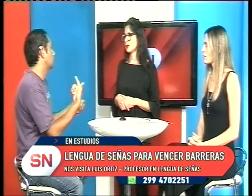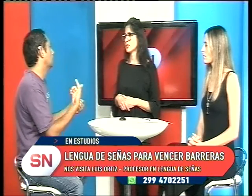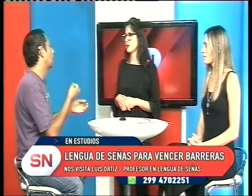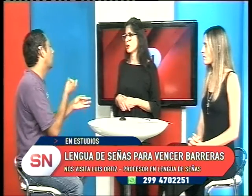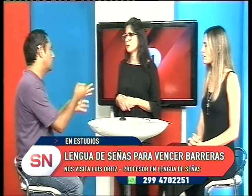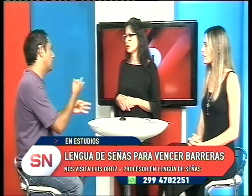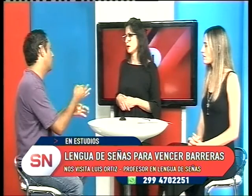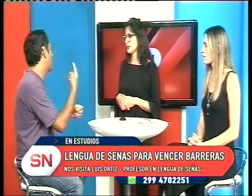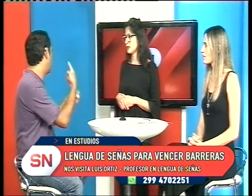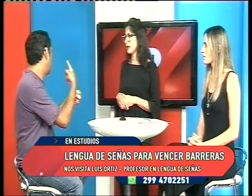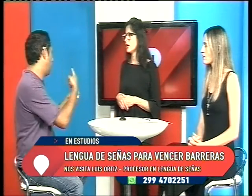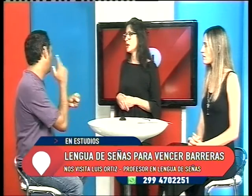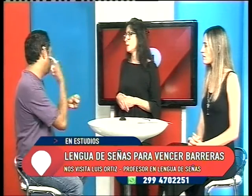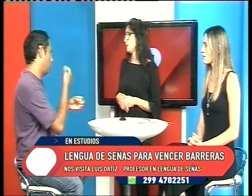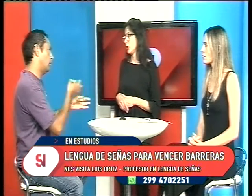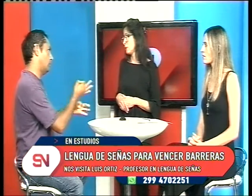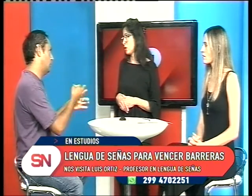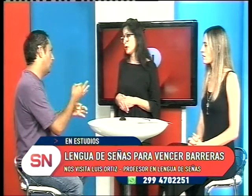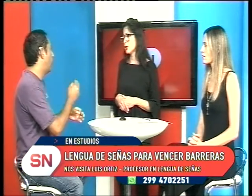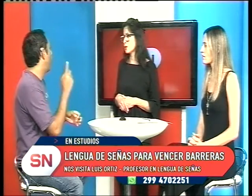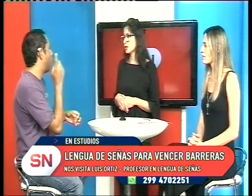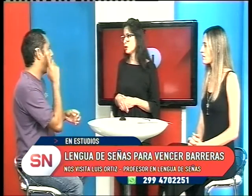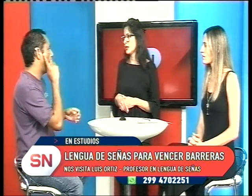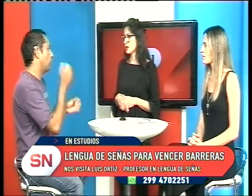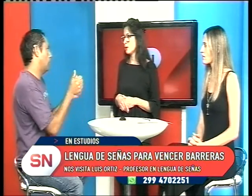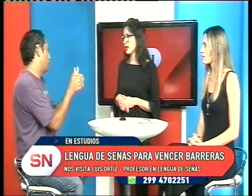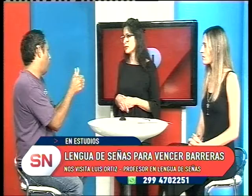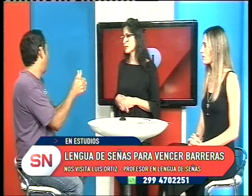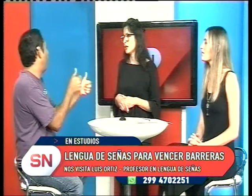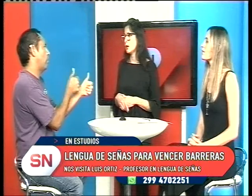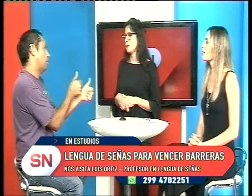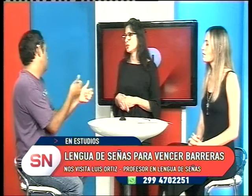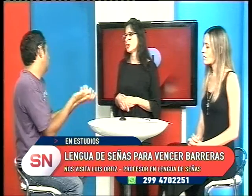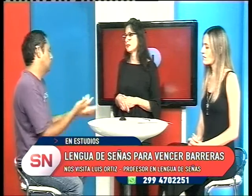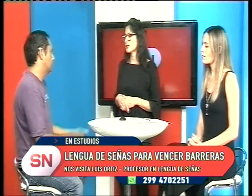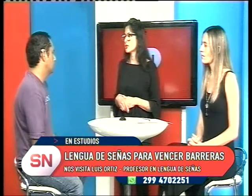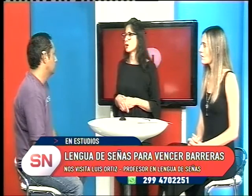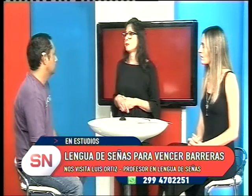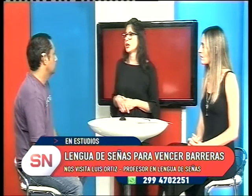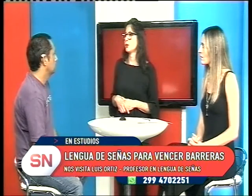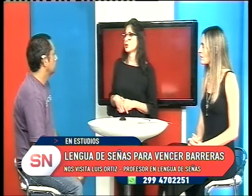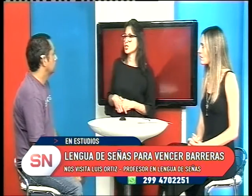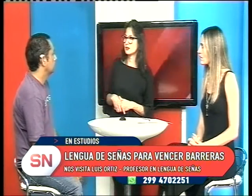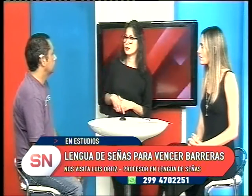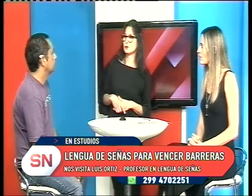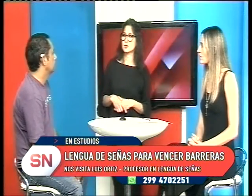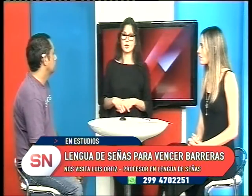sordas como discapacidad, pero primero, sobre todo, en las escuelas. Pero tiene que estar, sí o sí, acompañado de un oyente y un sordo.